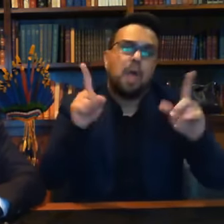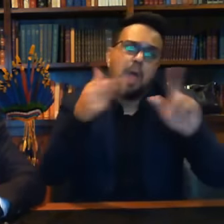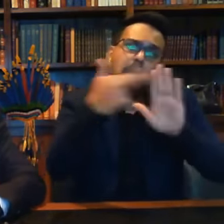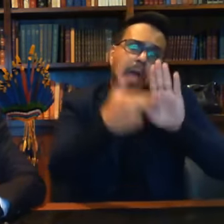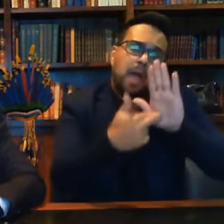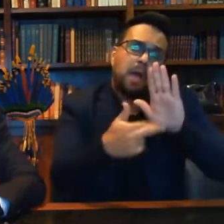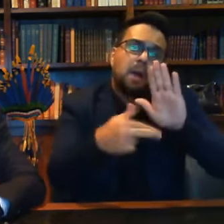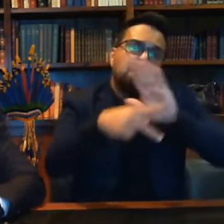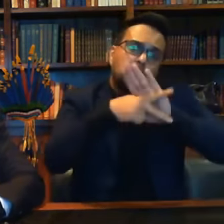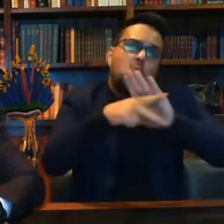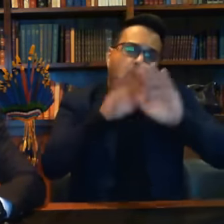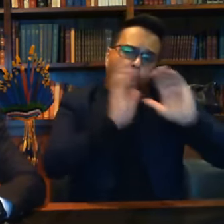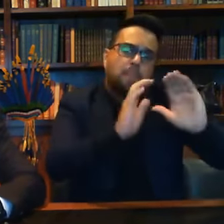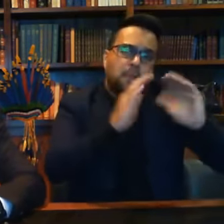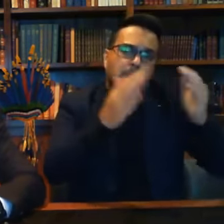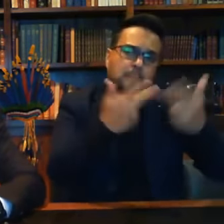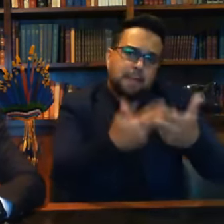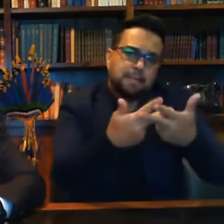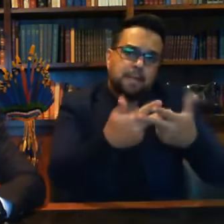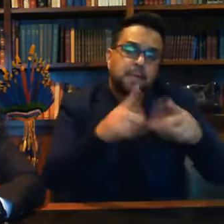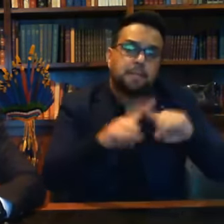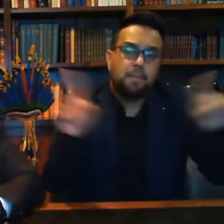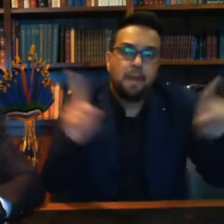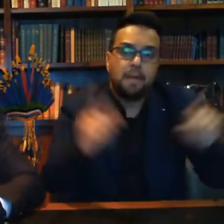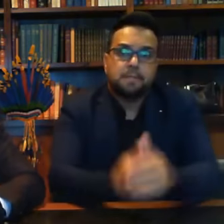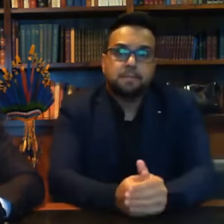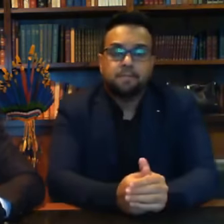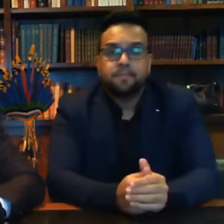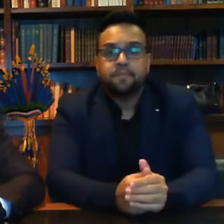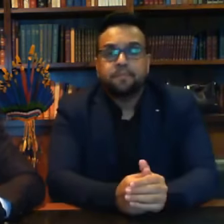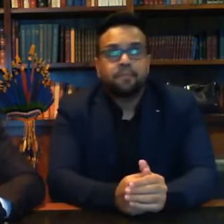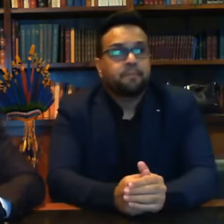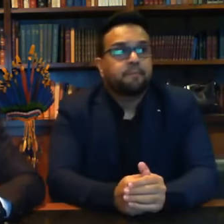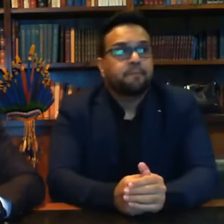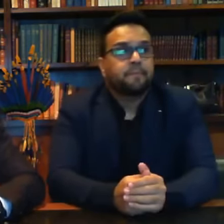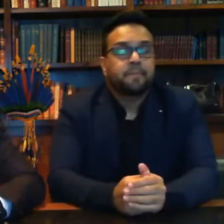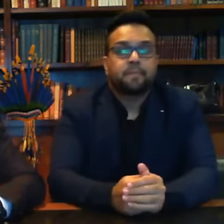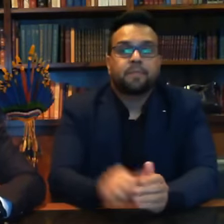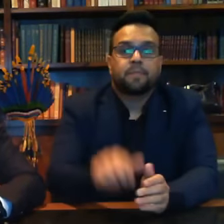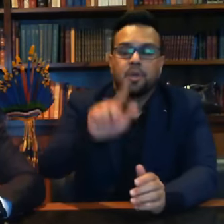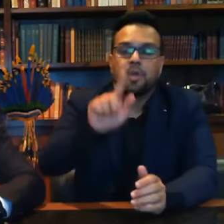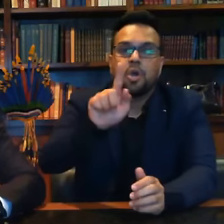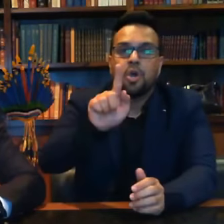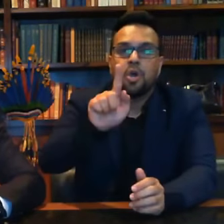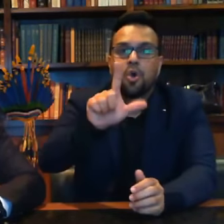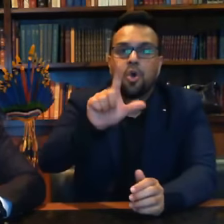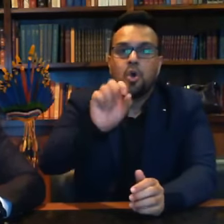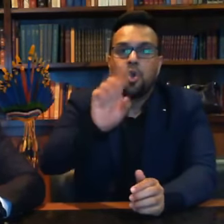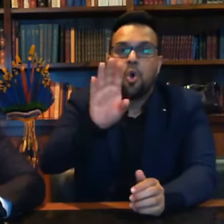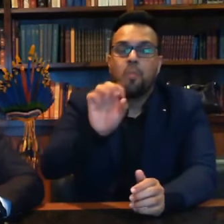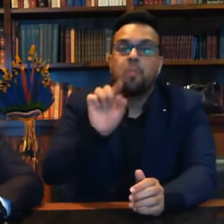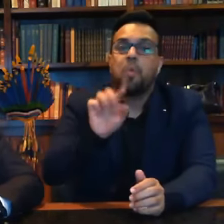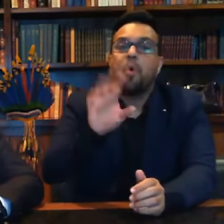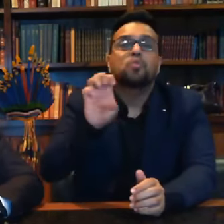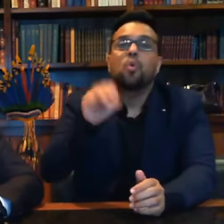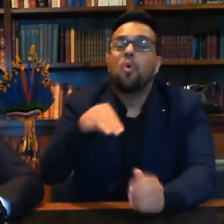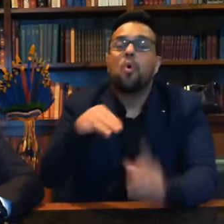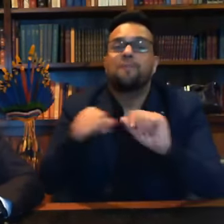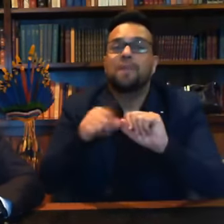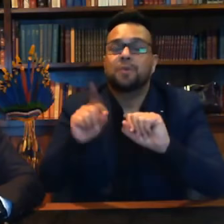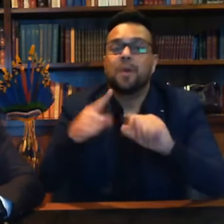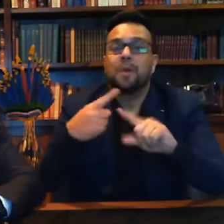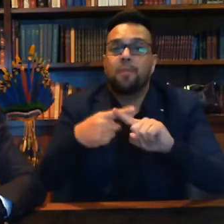paciência. Agora, o que o Globo.com faz quando disse que praticamente